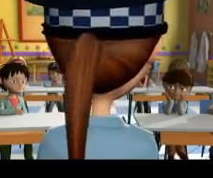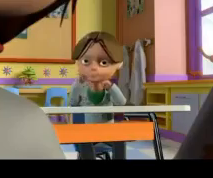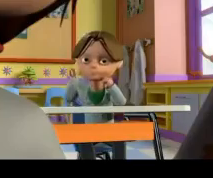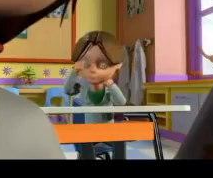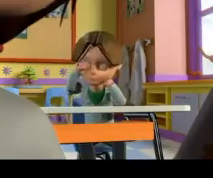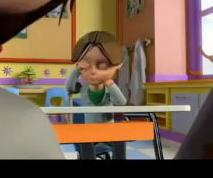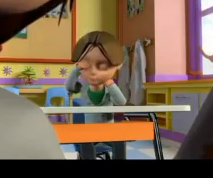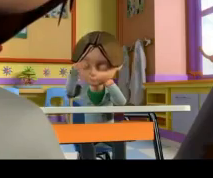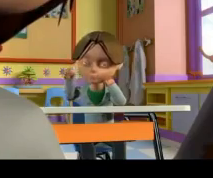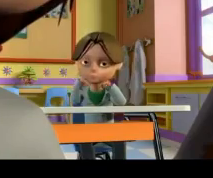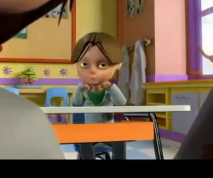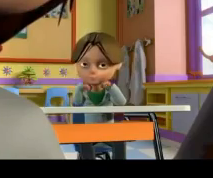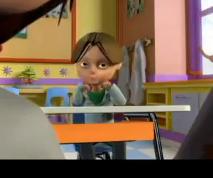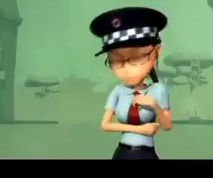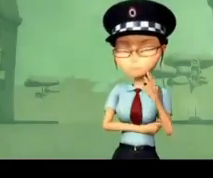peatones.